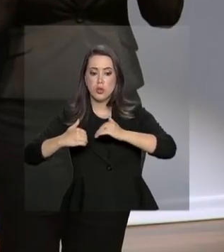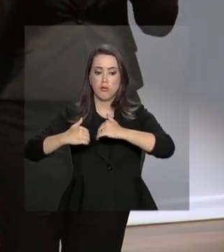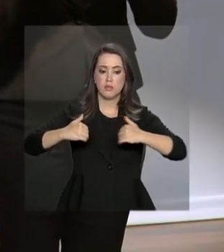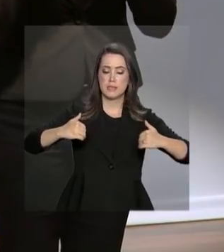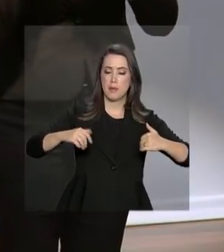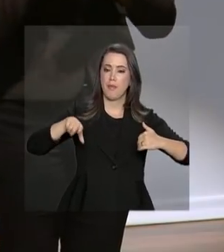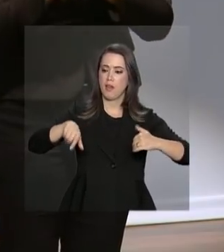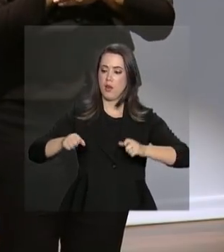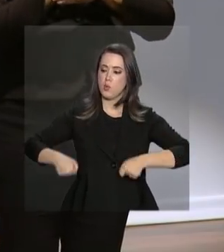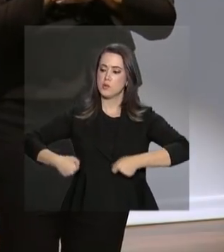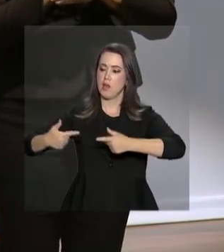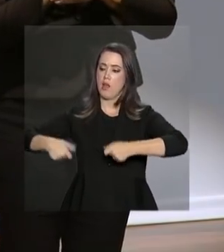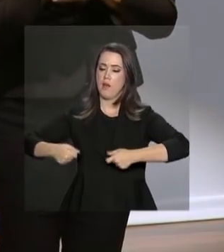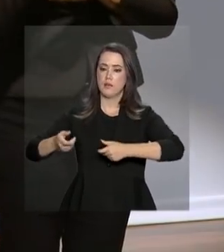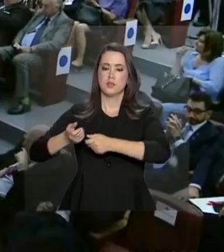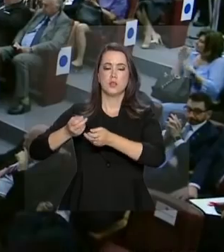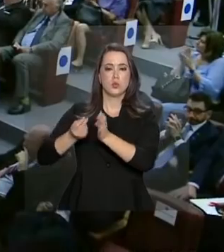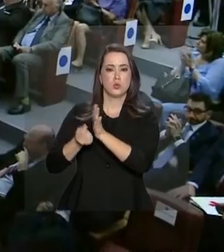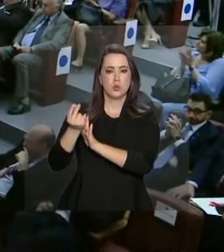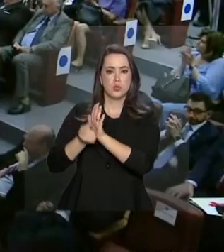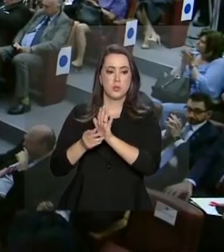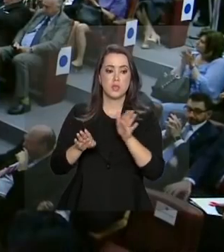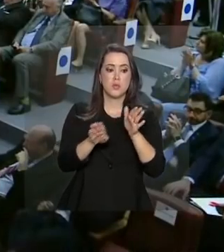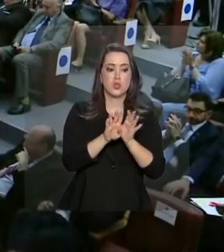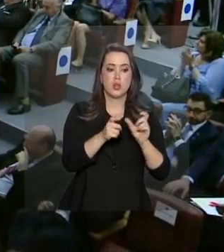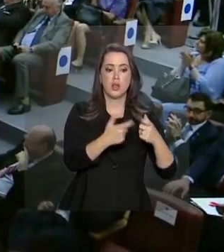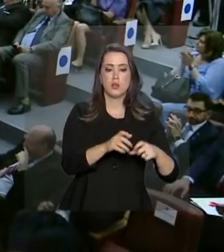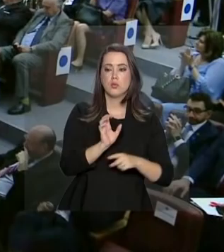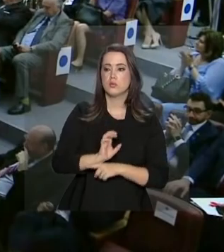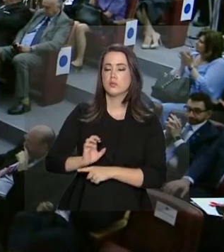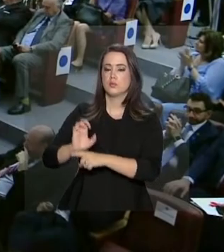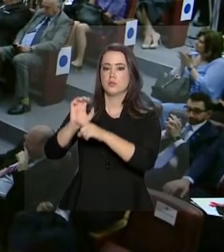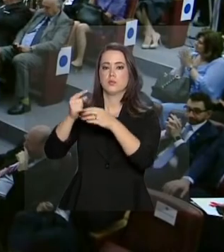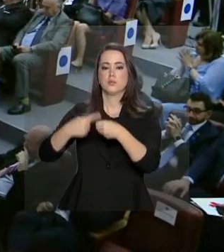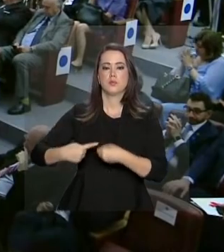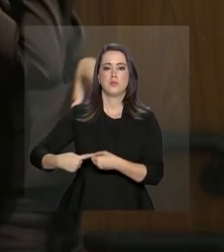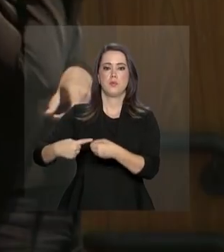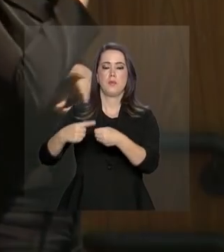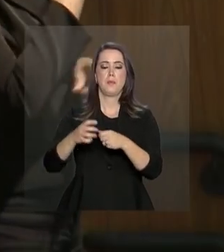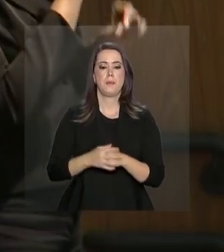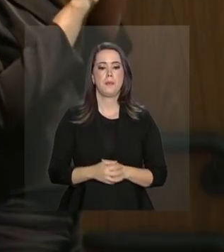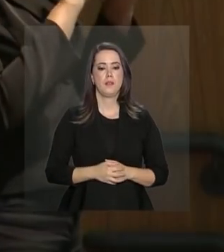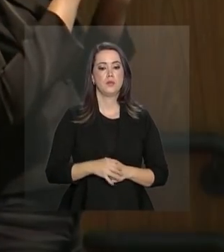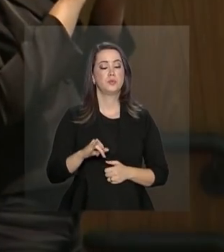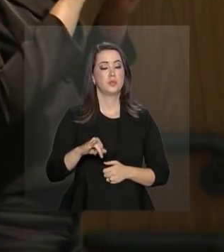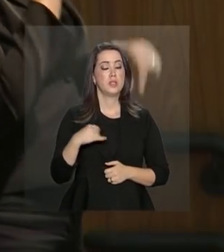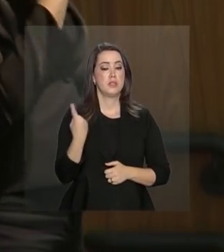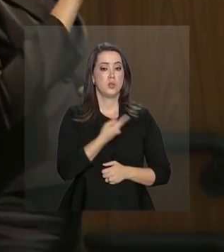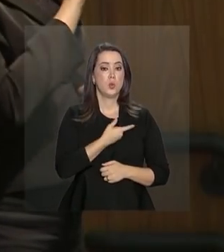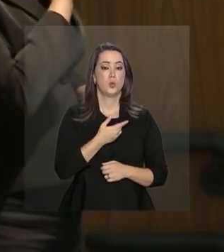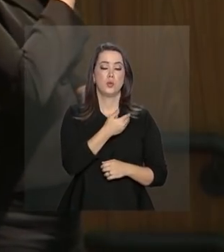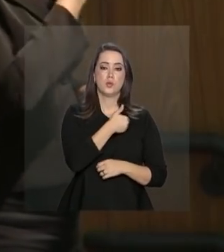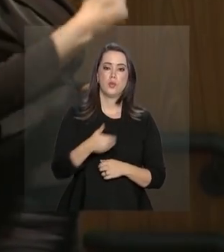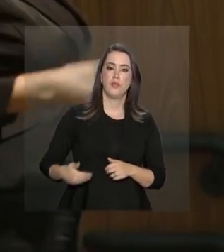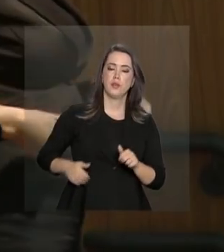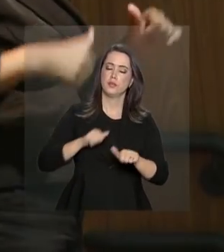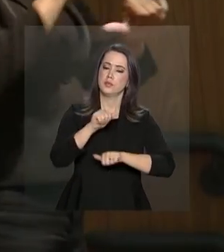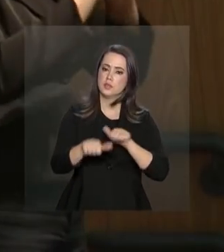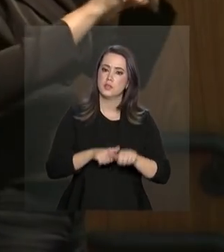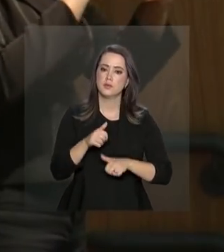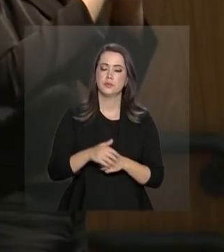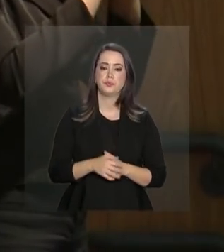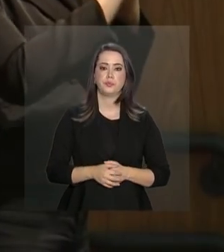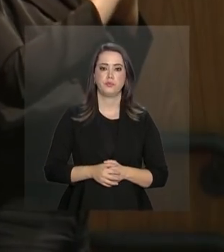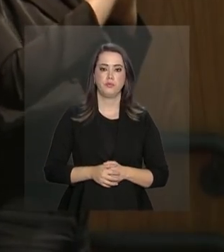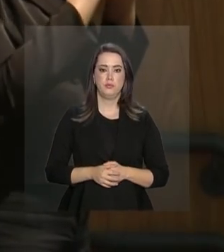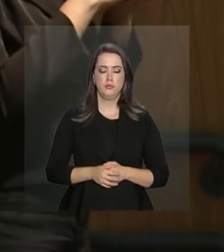do orçamento para fazer os recursos chegarem aos estados e aos municípios. Se o nosso governo está sendo transformado, se era um